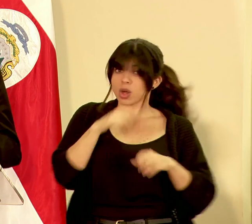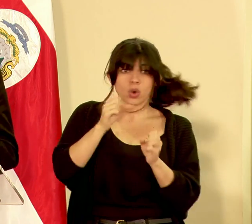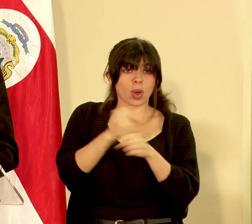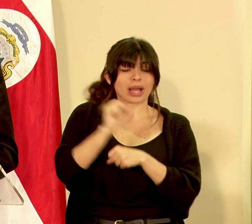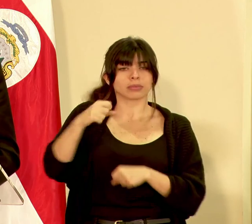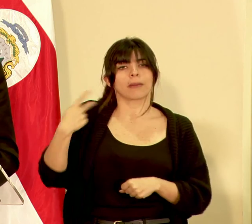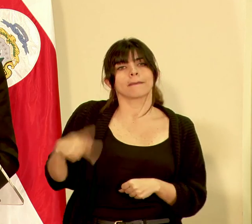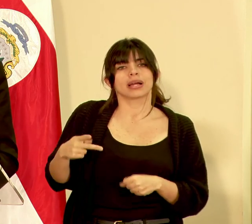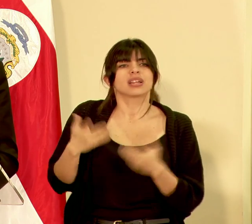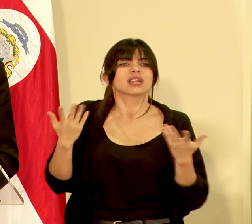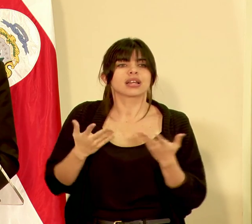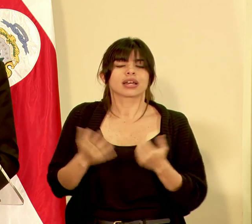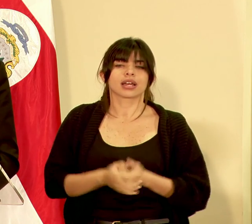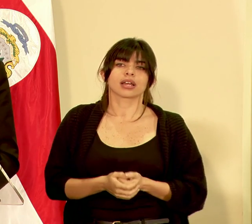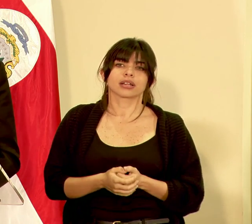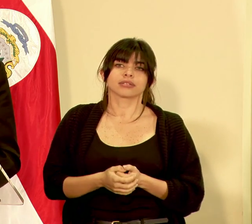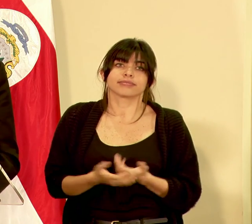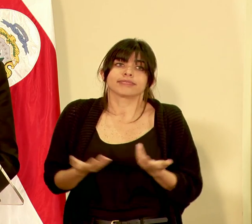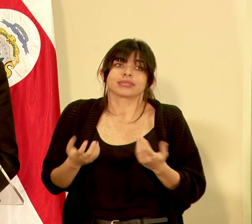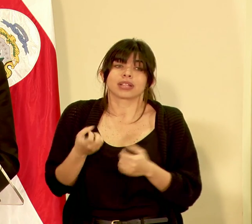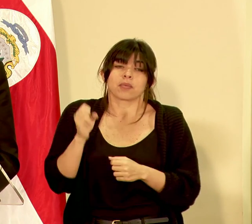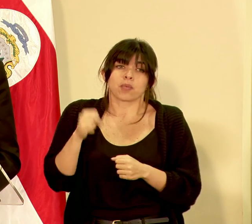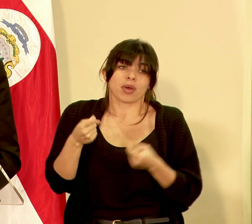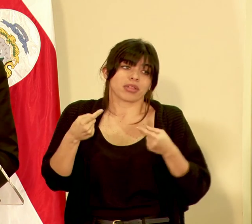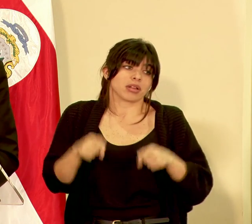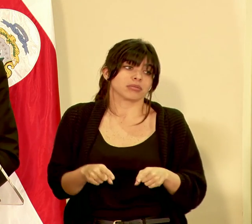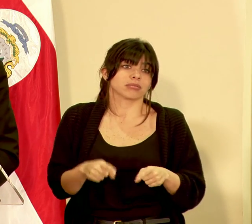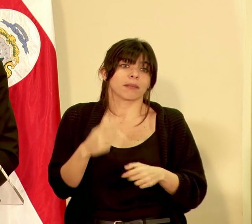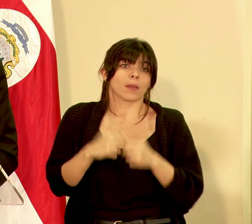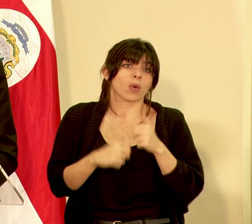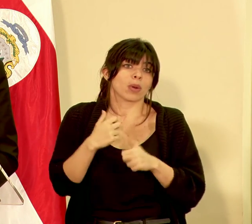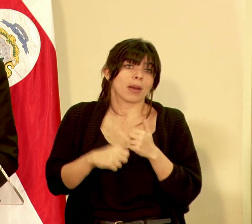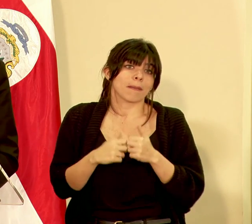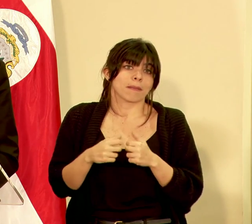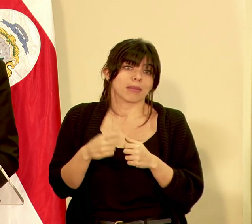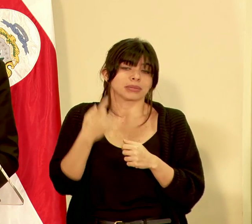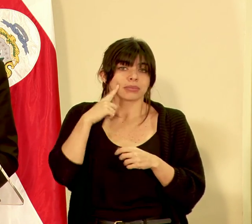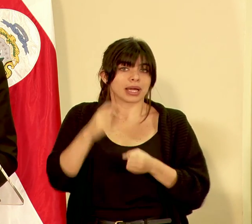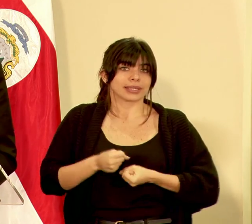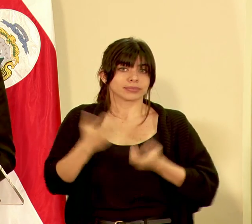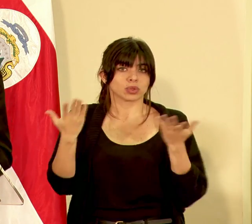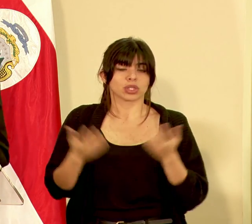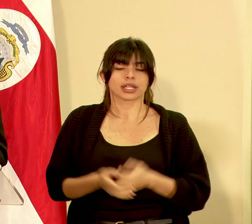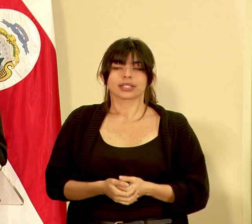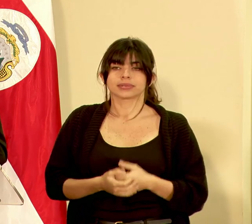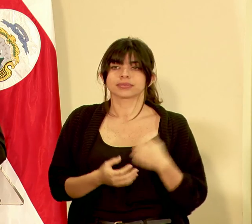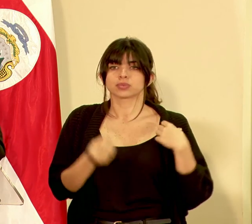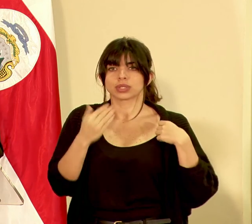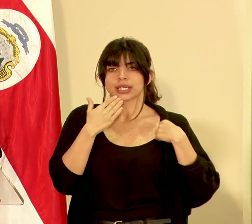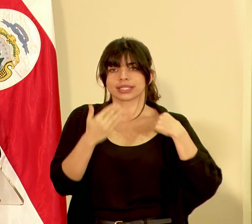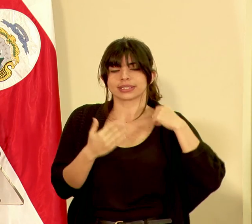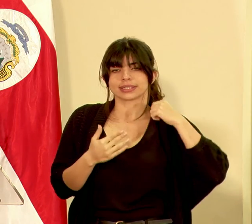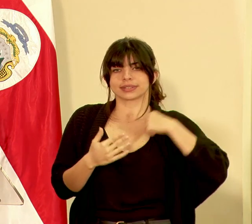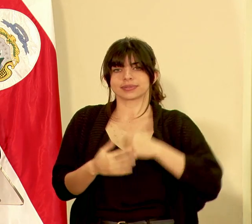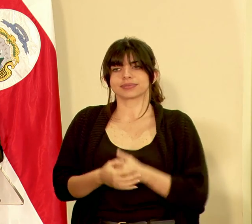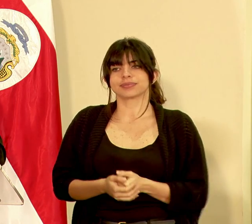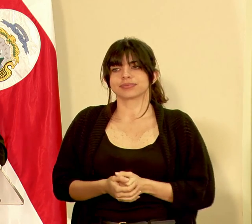arriesgamos de que hayan problemas a la hora de poder exportar muchas gracias